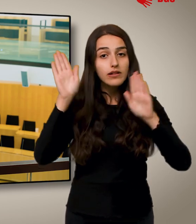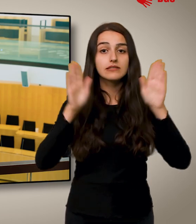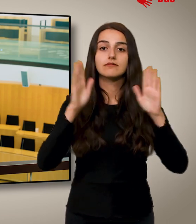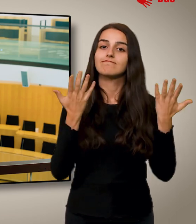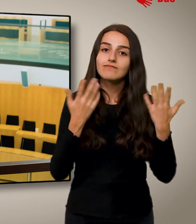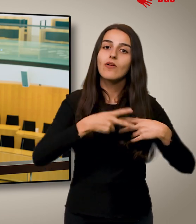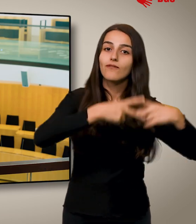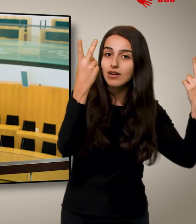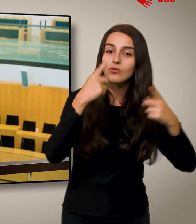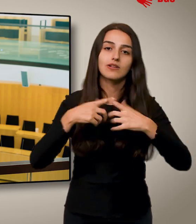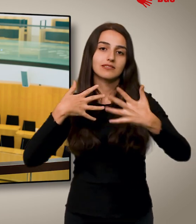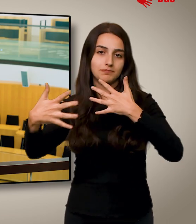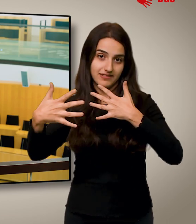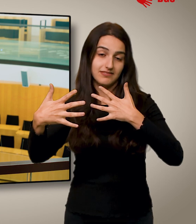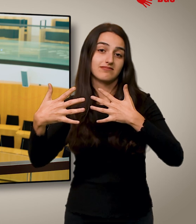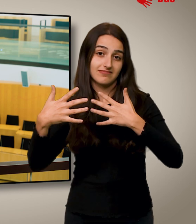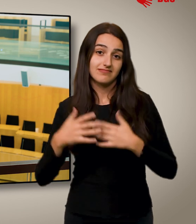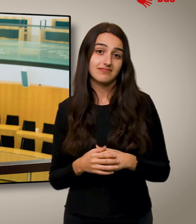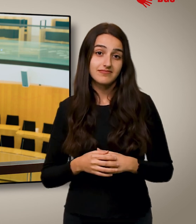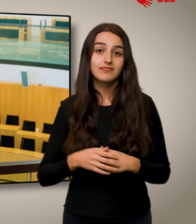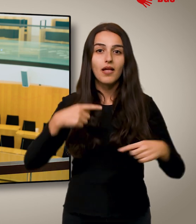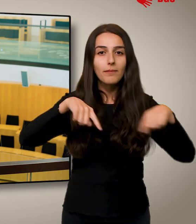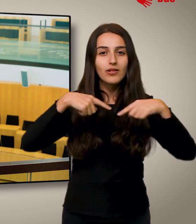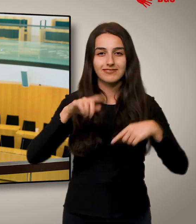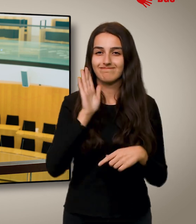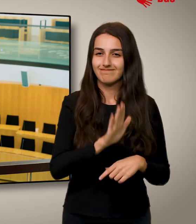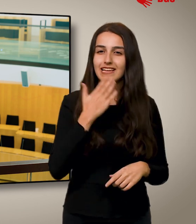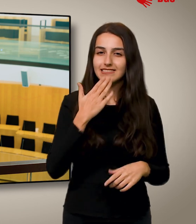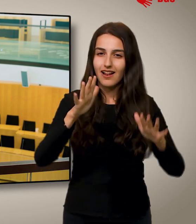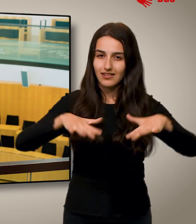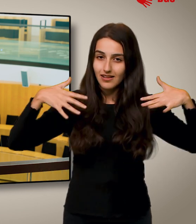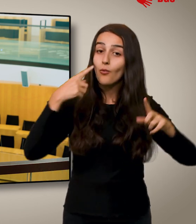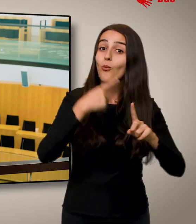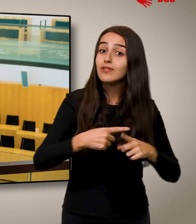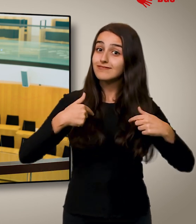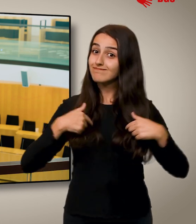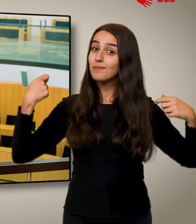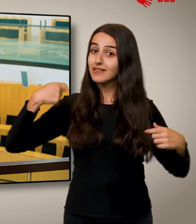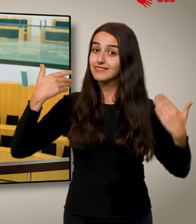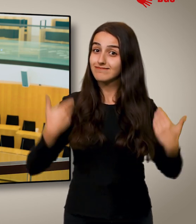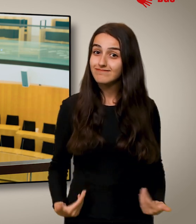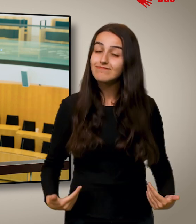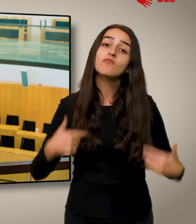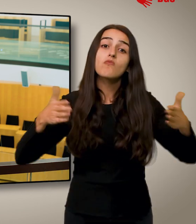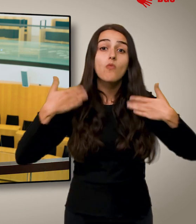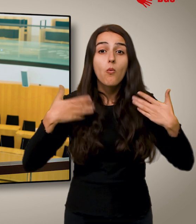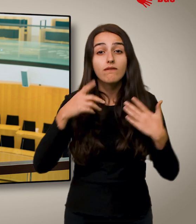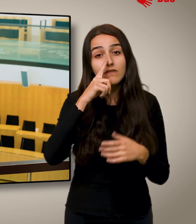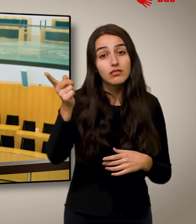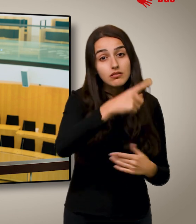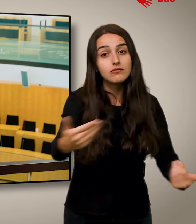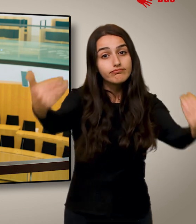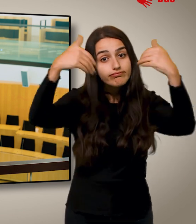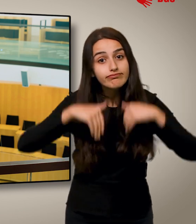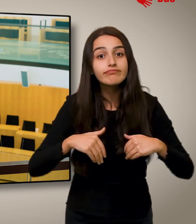lebt von Öffentlichkeit und von Transparenz. Die Abgeordneten des Hessischen Landtags und auch ich als Präsidentin freuen uns deshalb, wenn sie uns